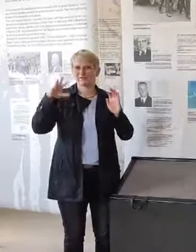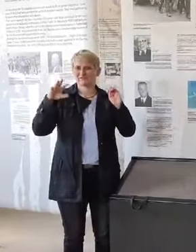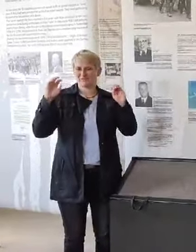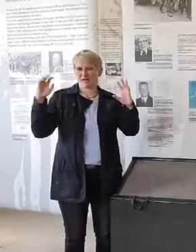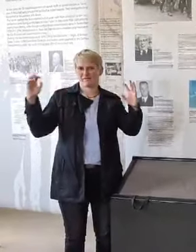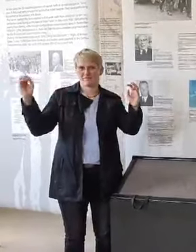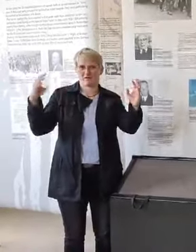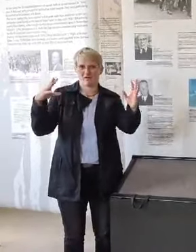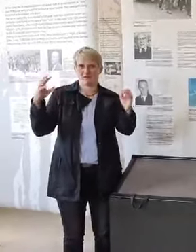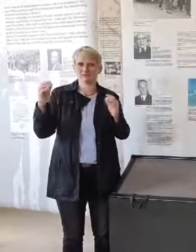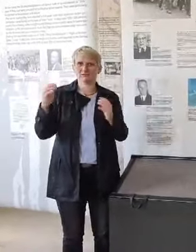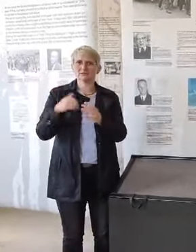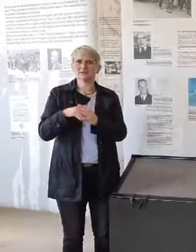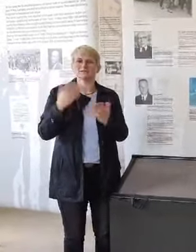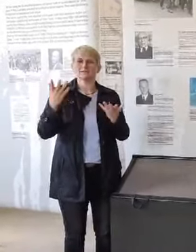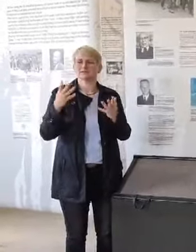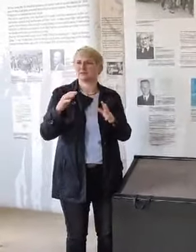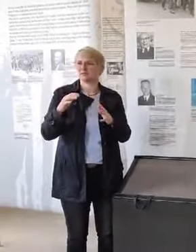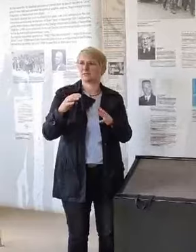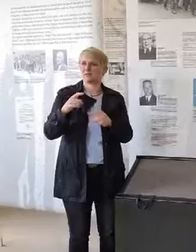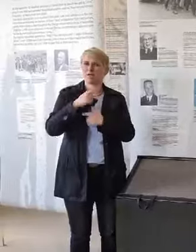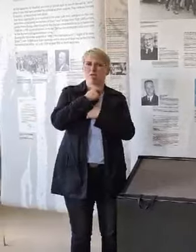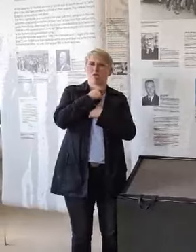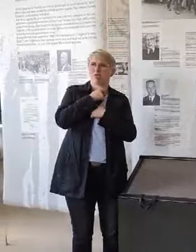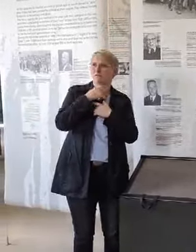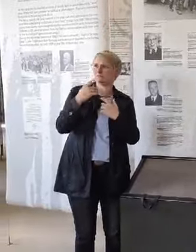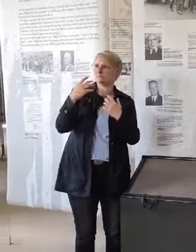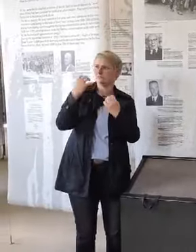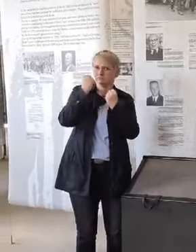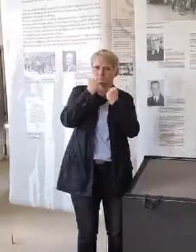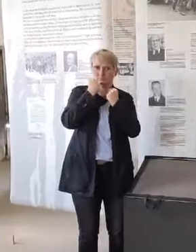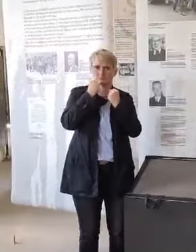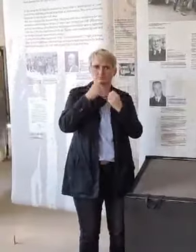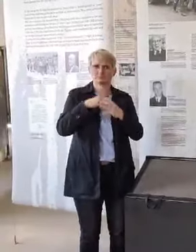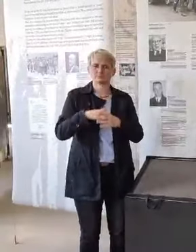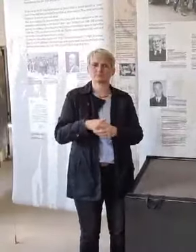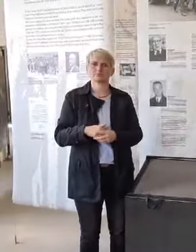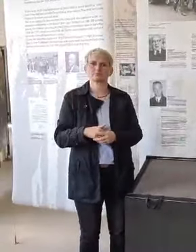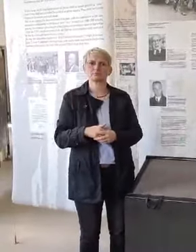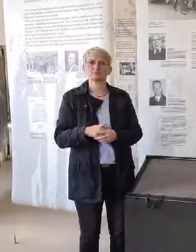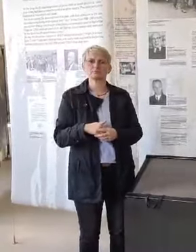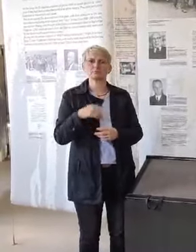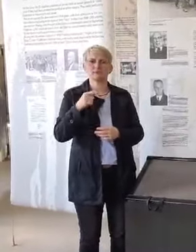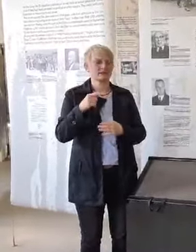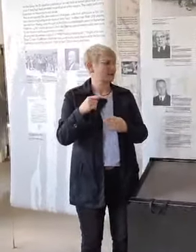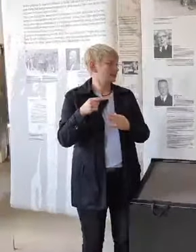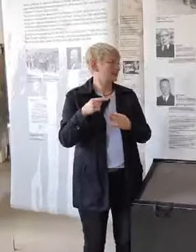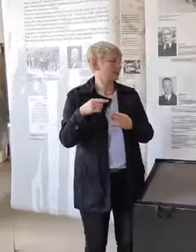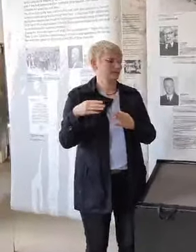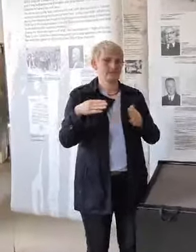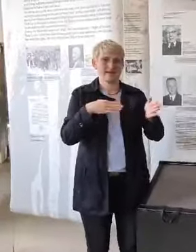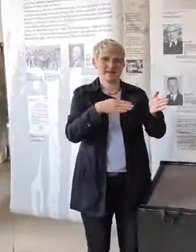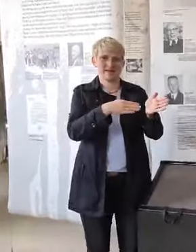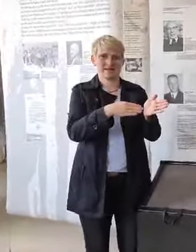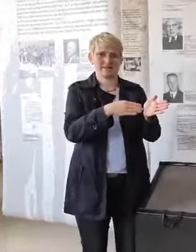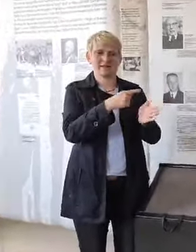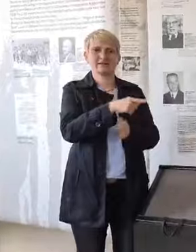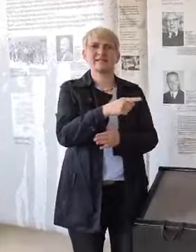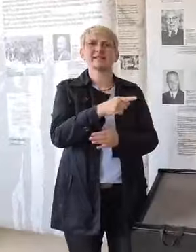Ausgelieferzeilen verdeutlichen. Hier in der Ecke sieht man die Häftlingsnummer, die David Ludwig Bloch wie